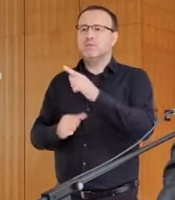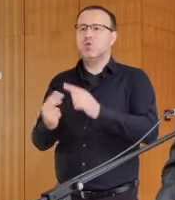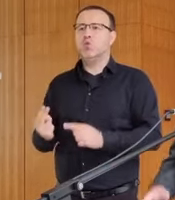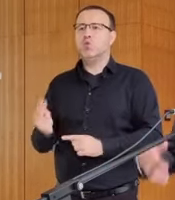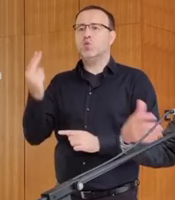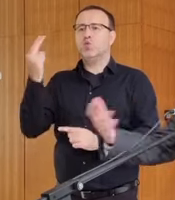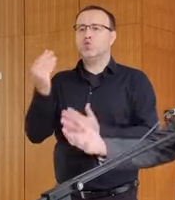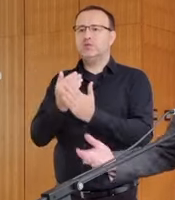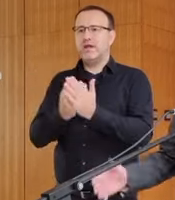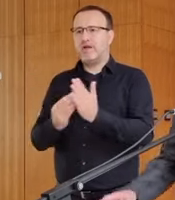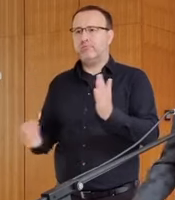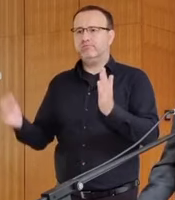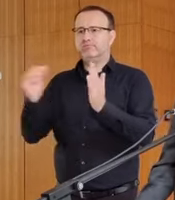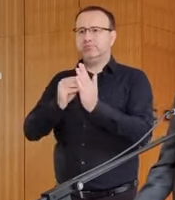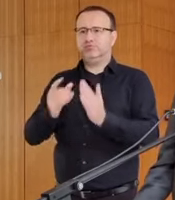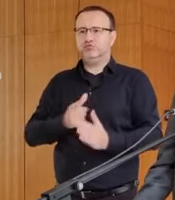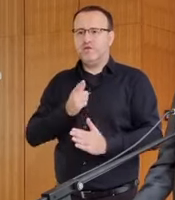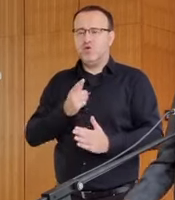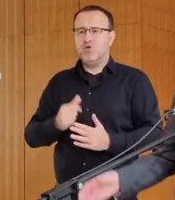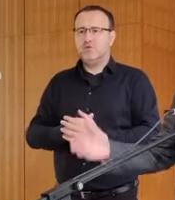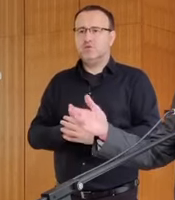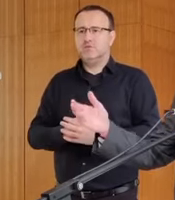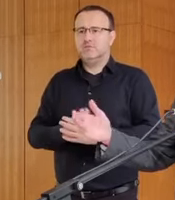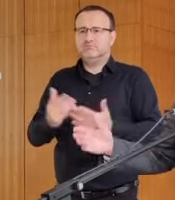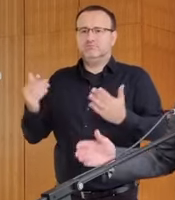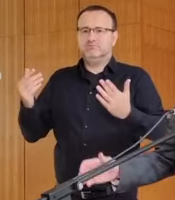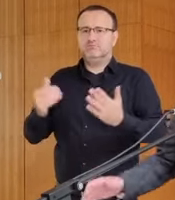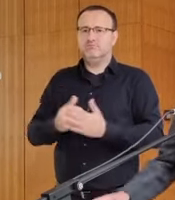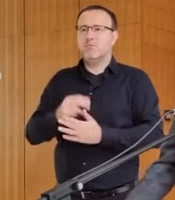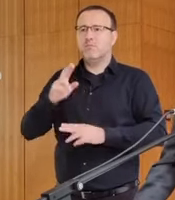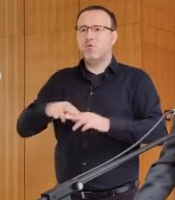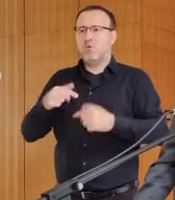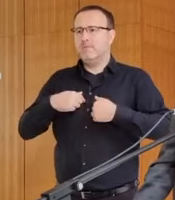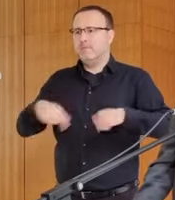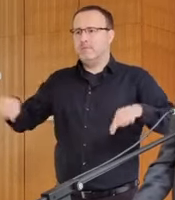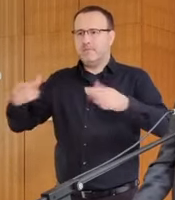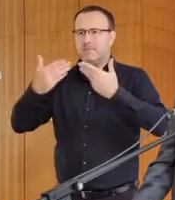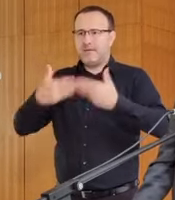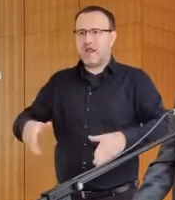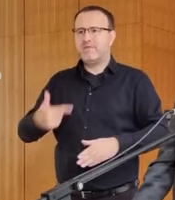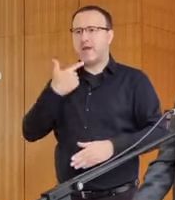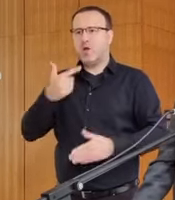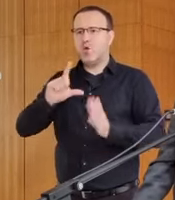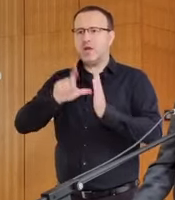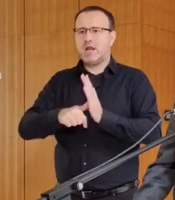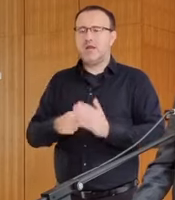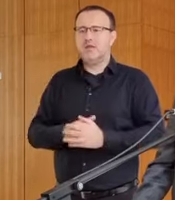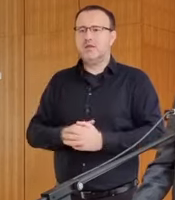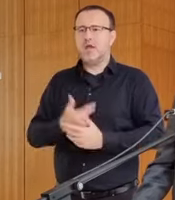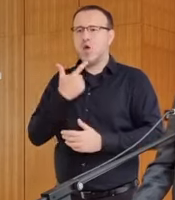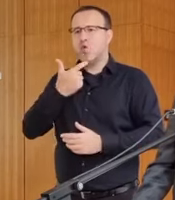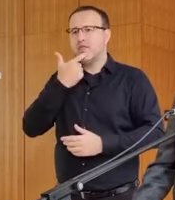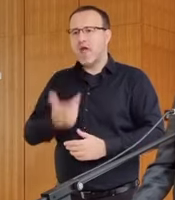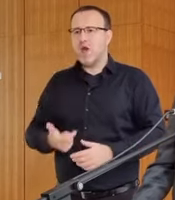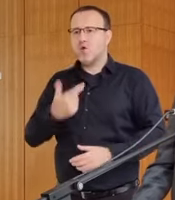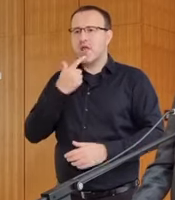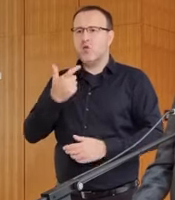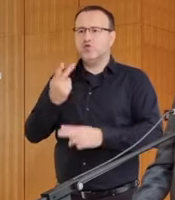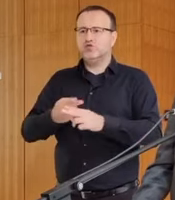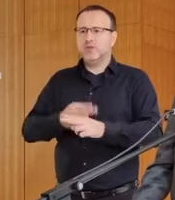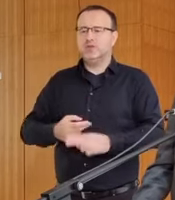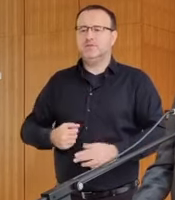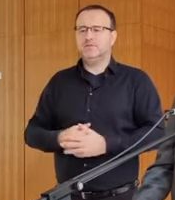sa premietniť do ústavného života krajiny, tak potom prehrávame ako krajina, ako návrod, ako štát.